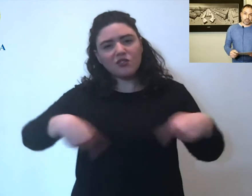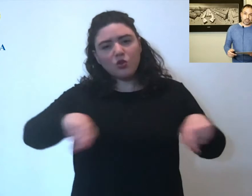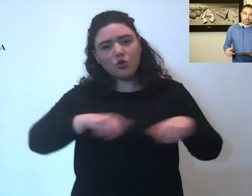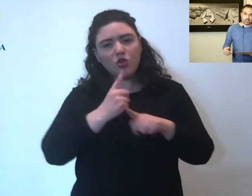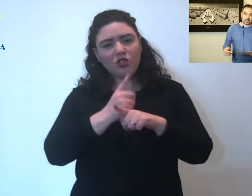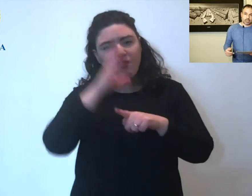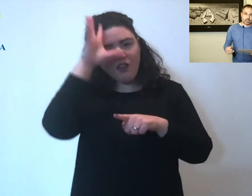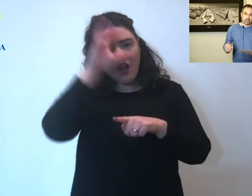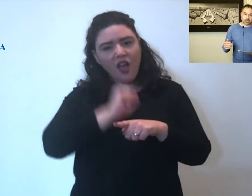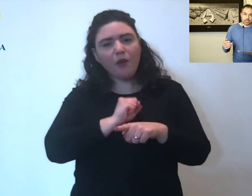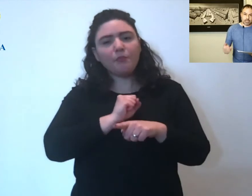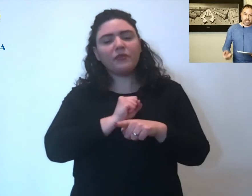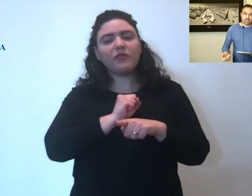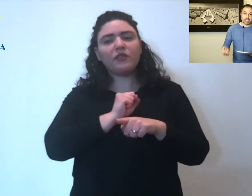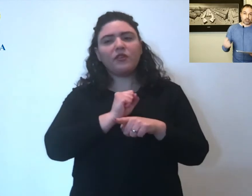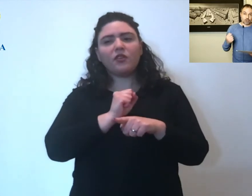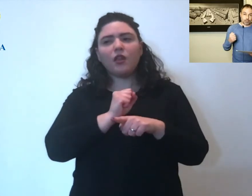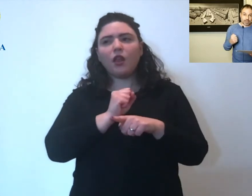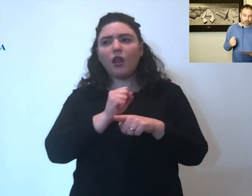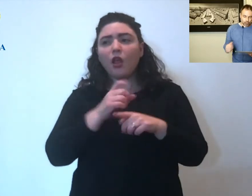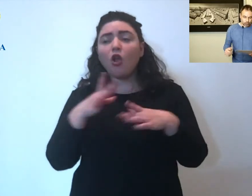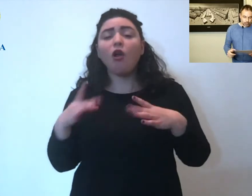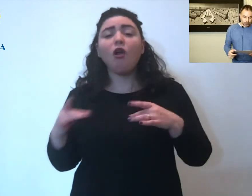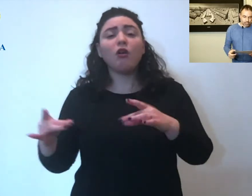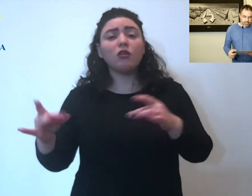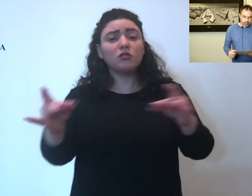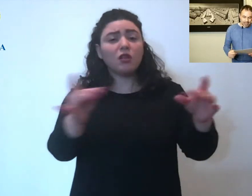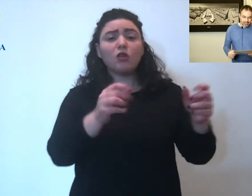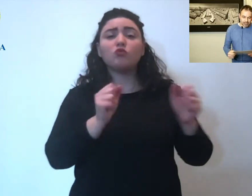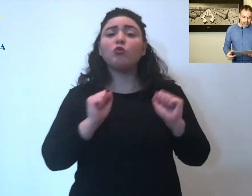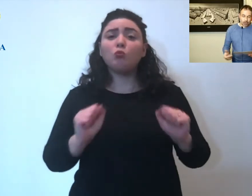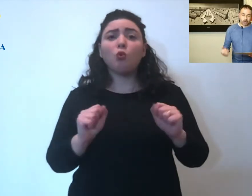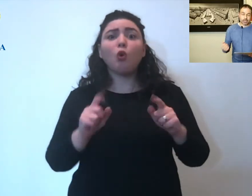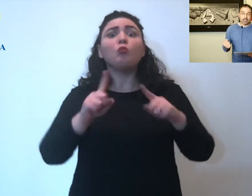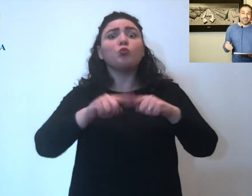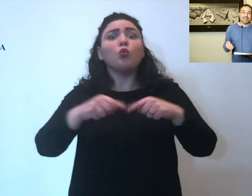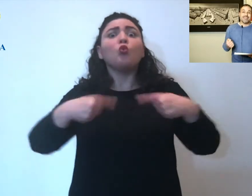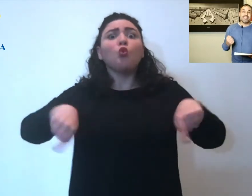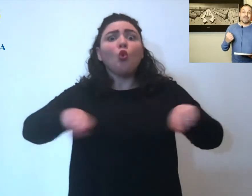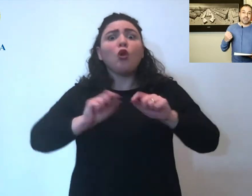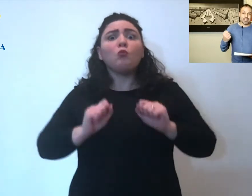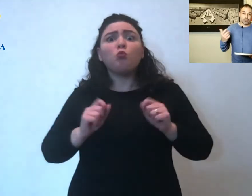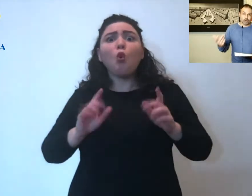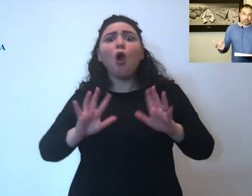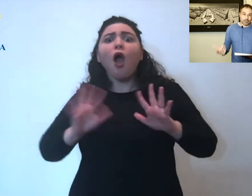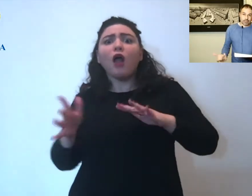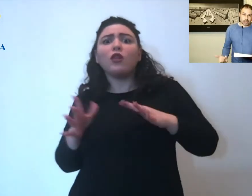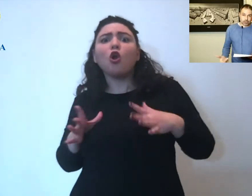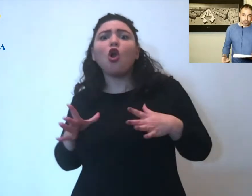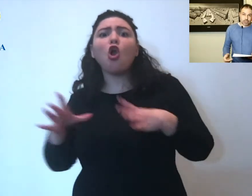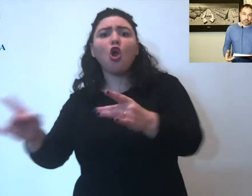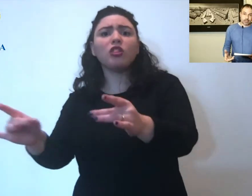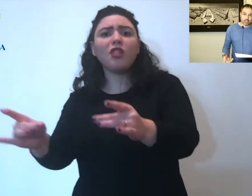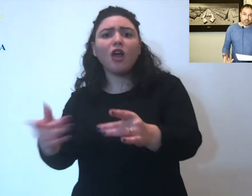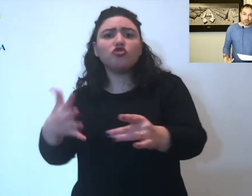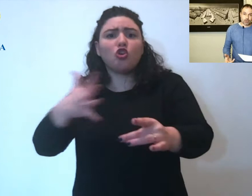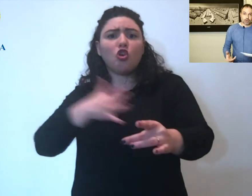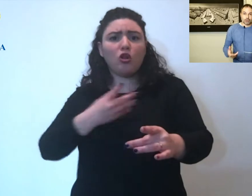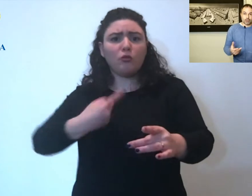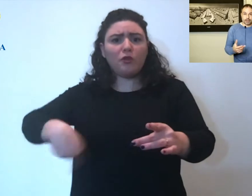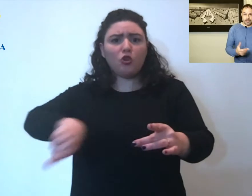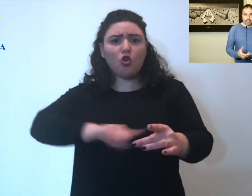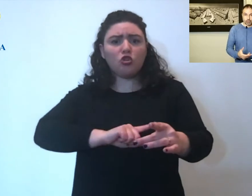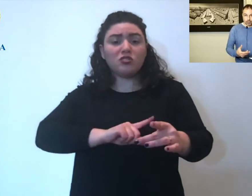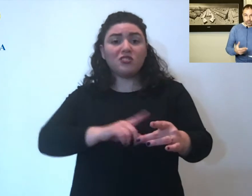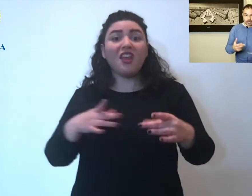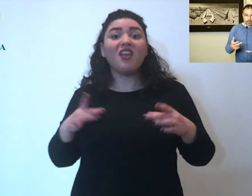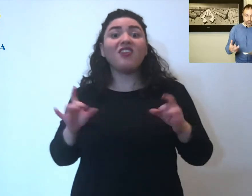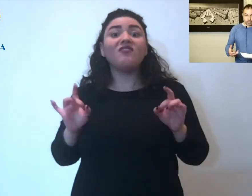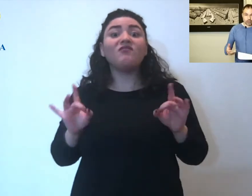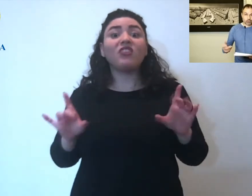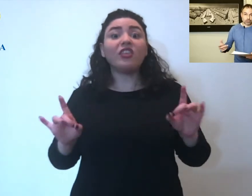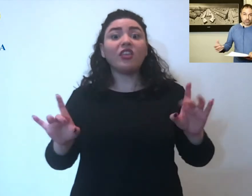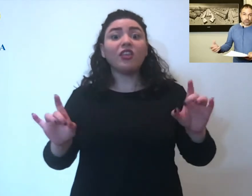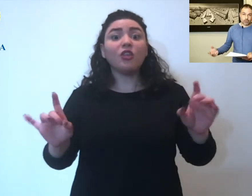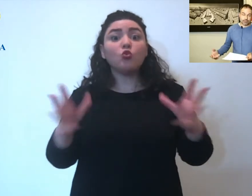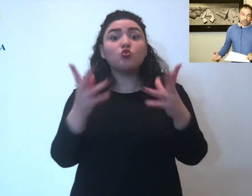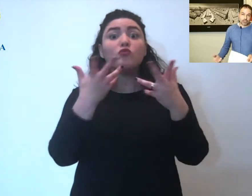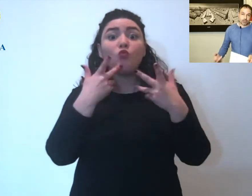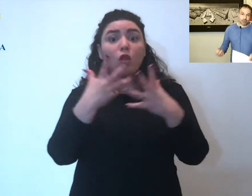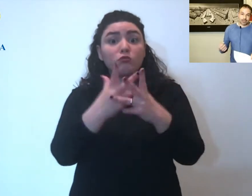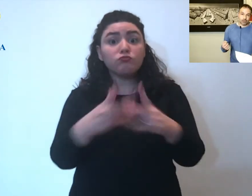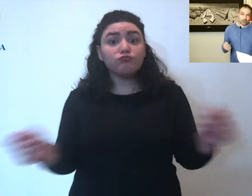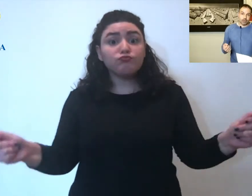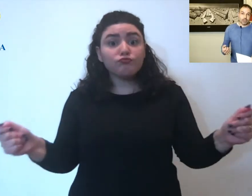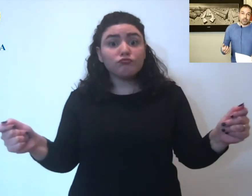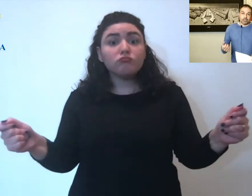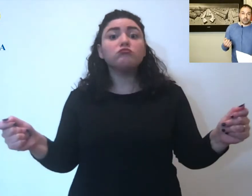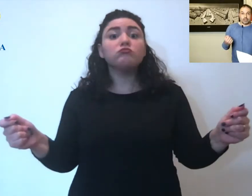esposti e soprattutto possiamo essere noi il veicolo del virus. Ribadisco il virus lo si